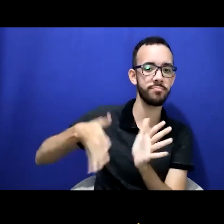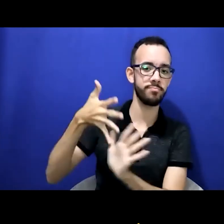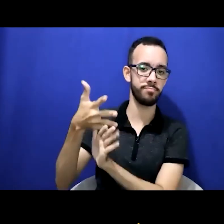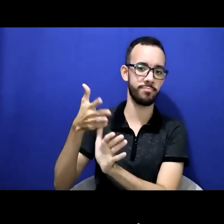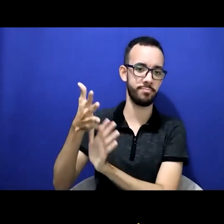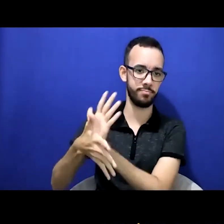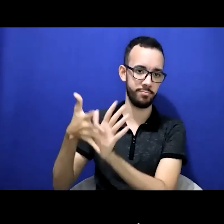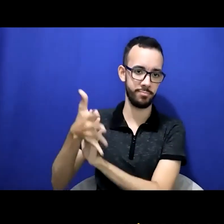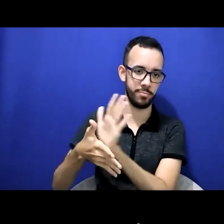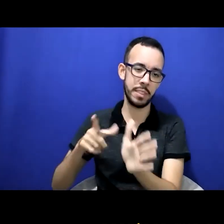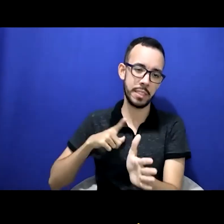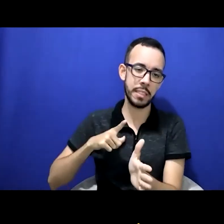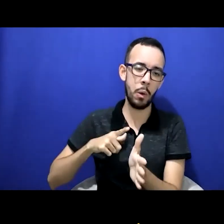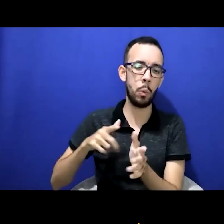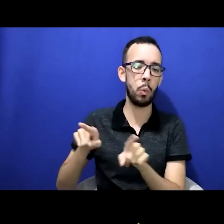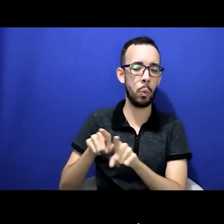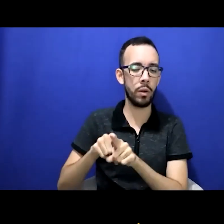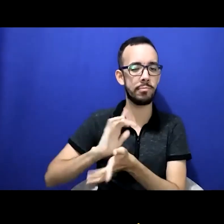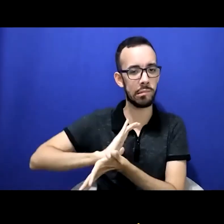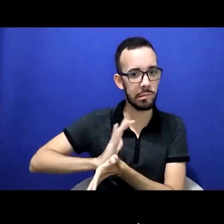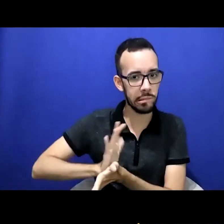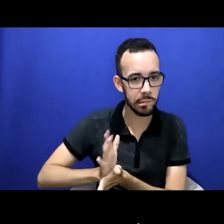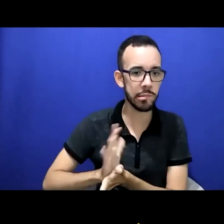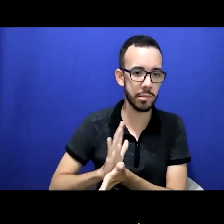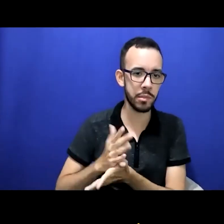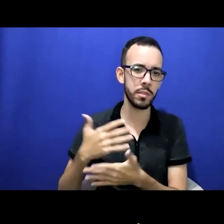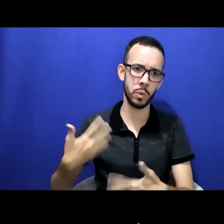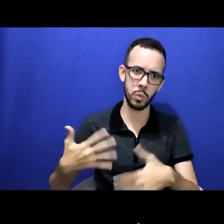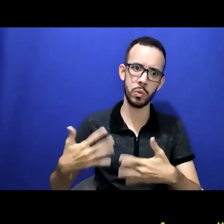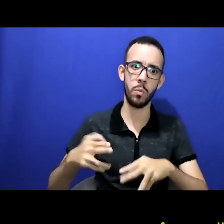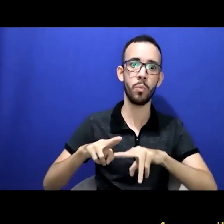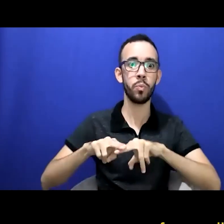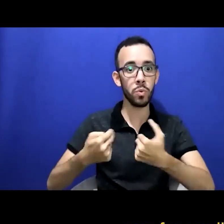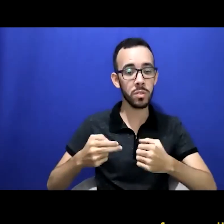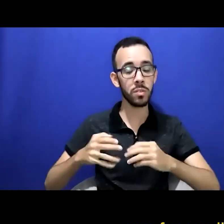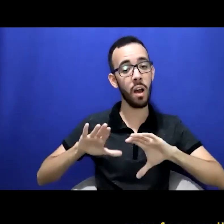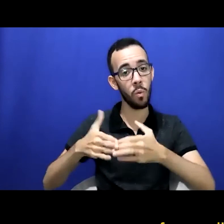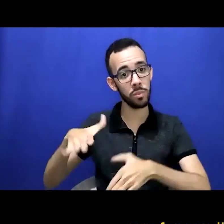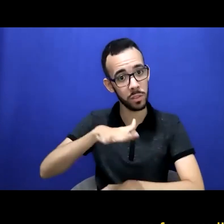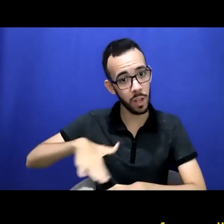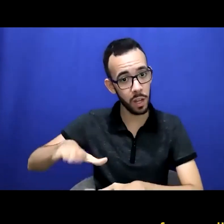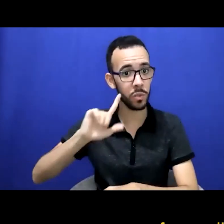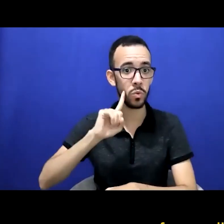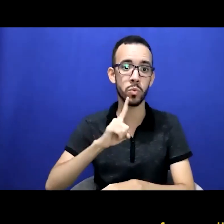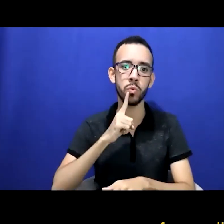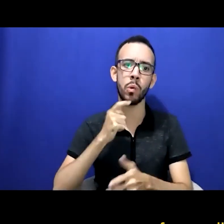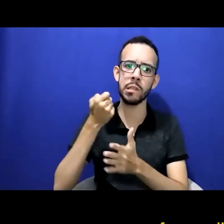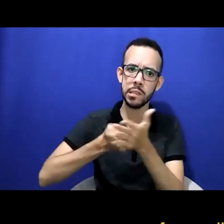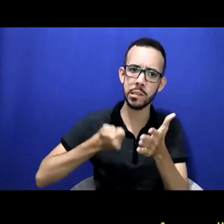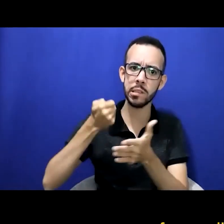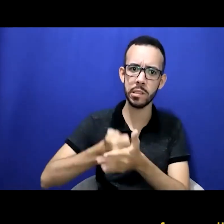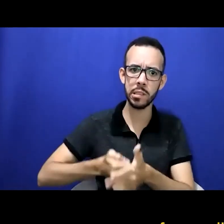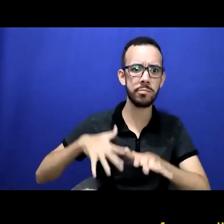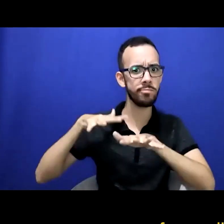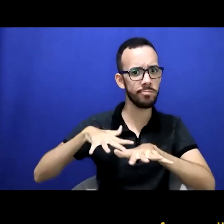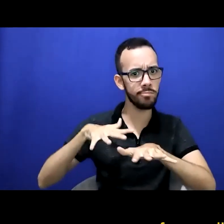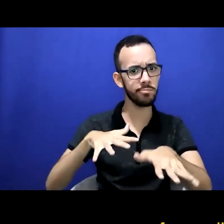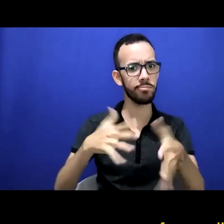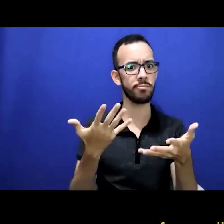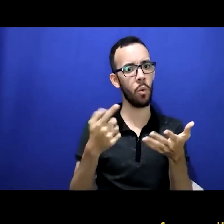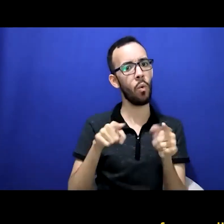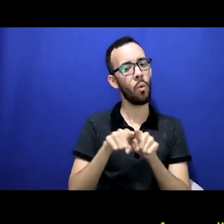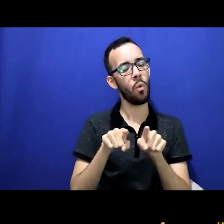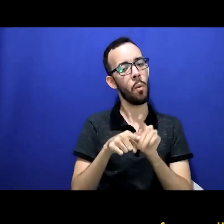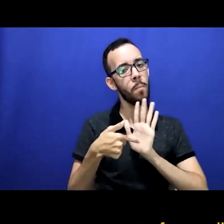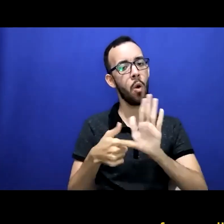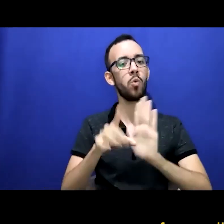levados a hospitais clínicas para fazer tratamentos com fonodiólogos e e acaba que